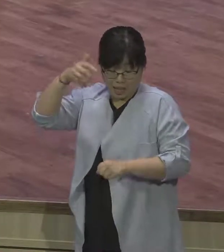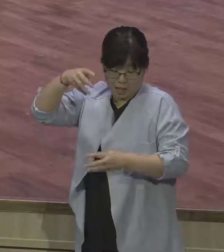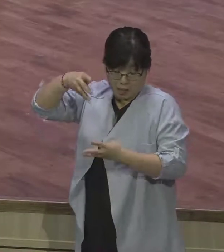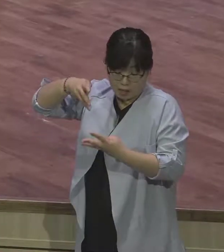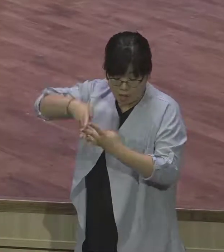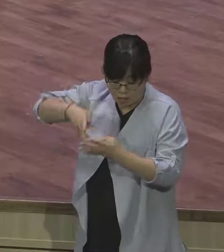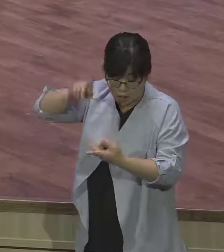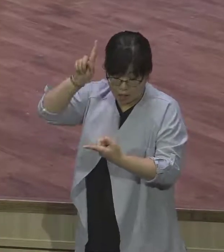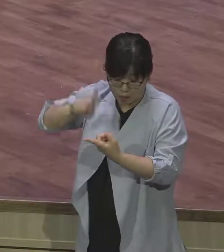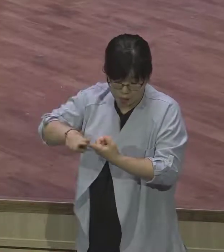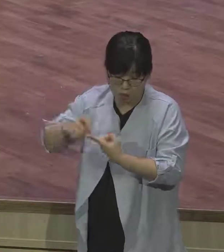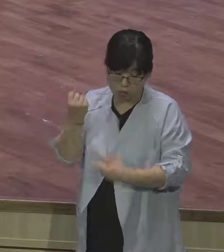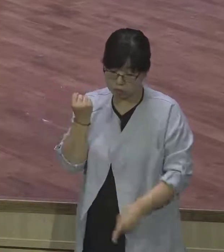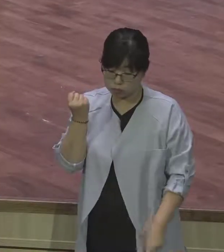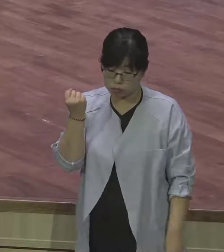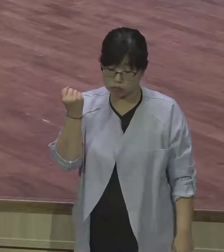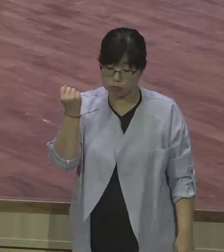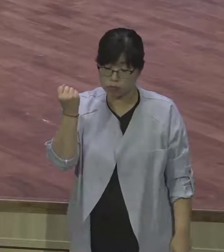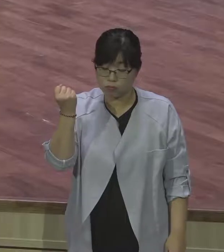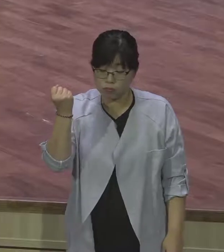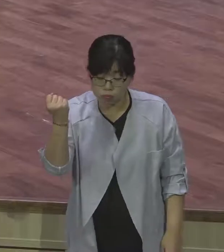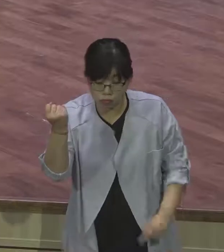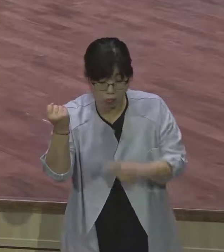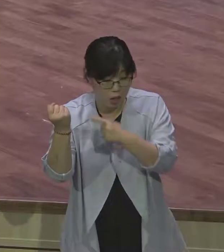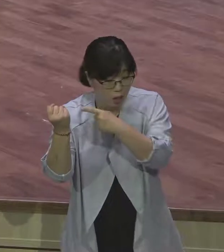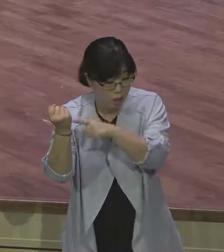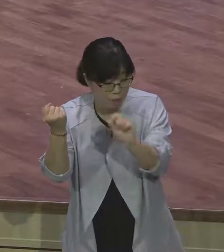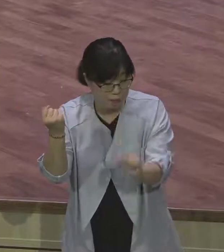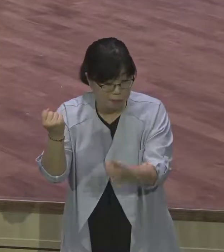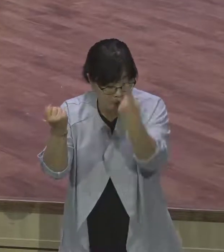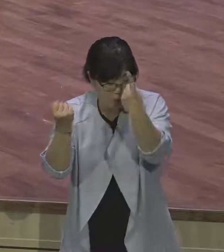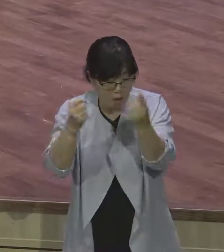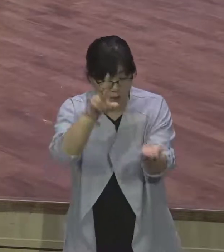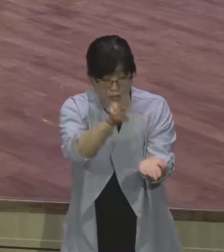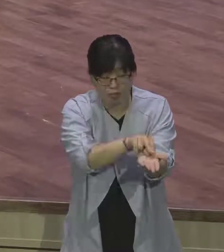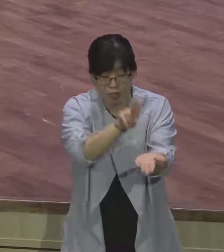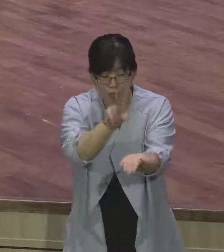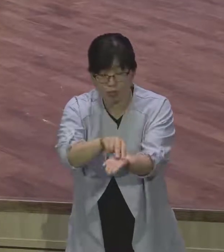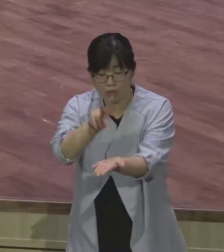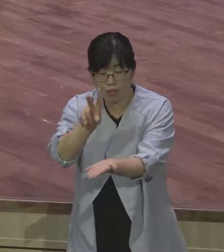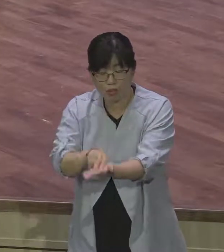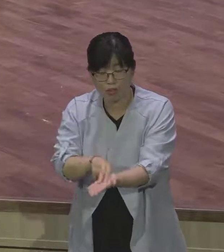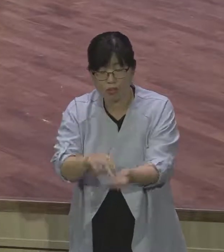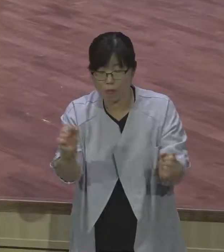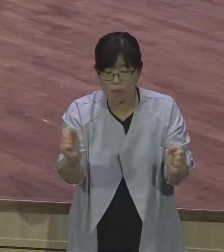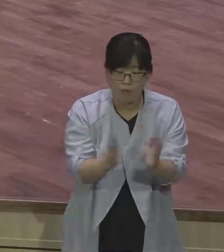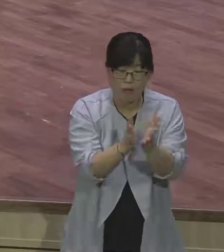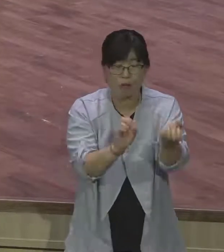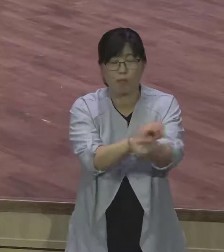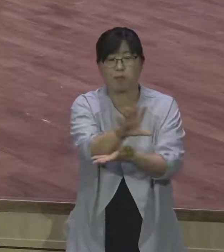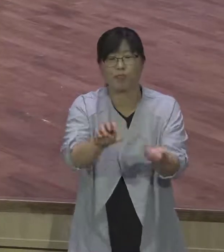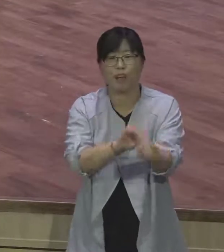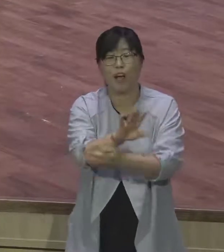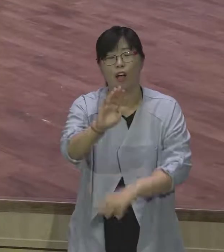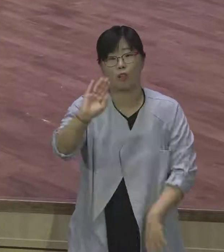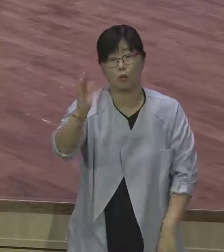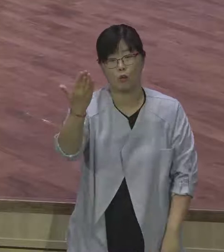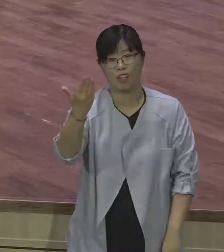만났는데도 이 문제는요. 예수 그리스도로 각인 뿌리 체질.